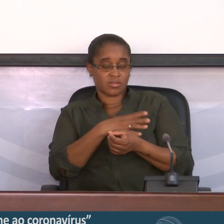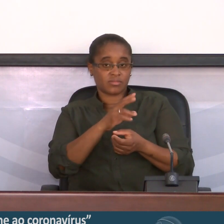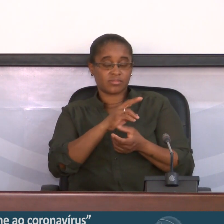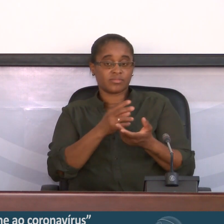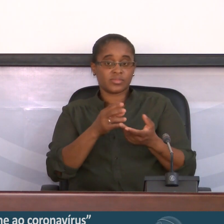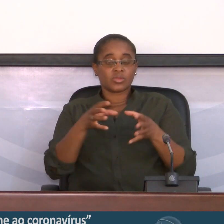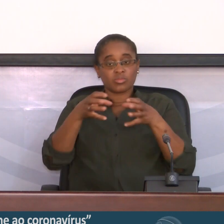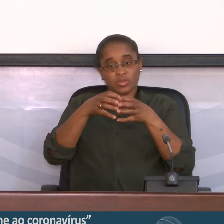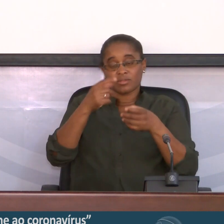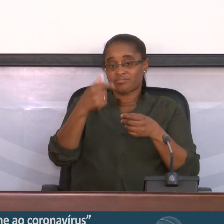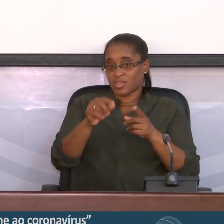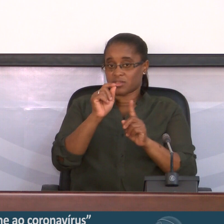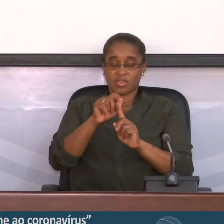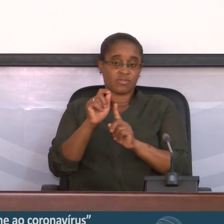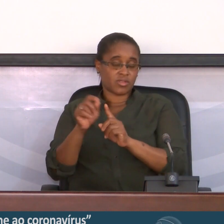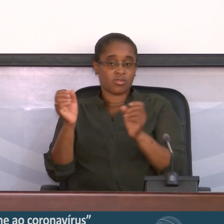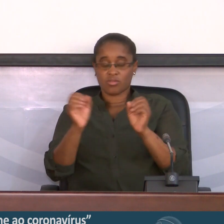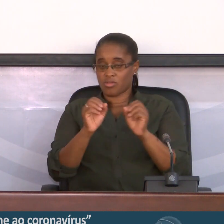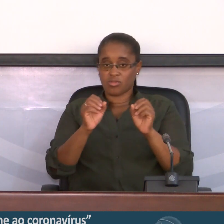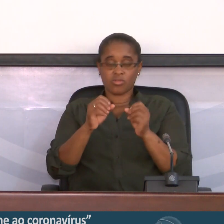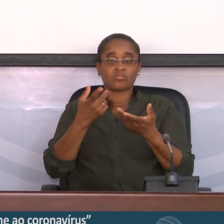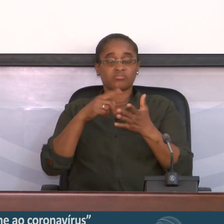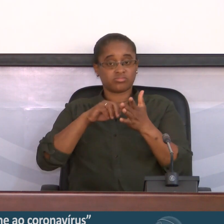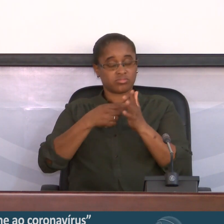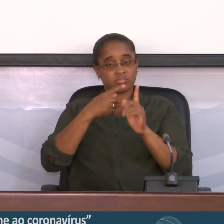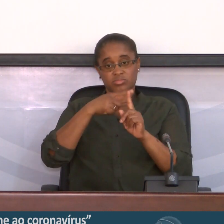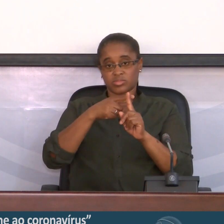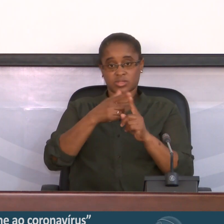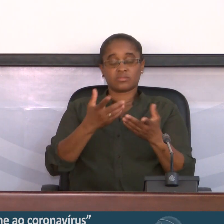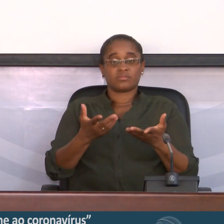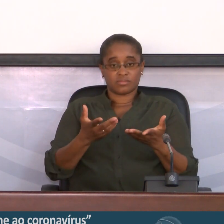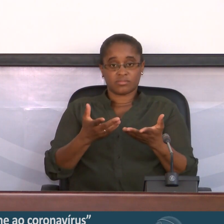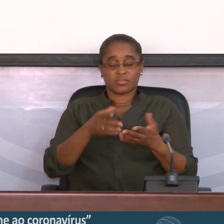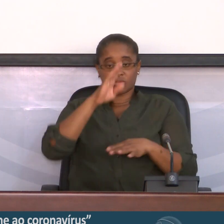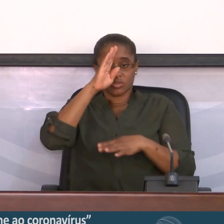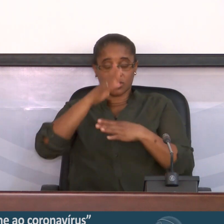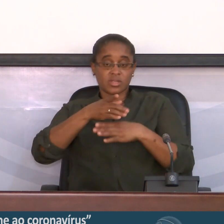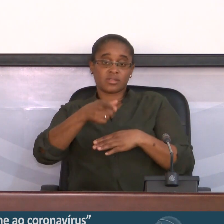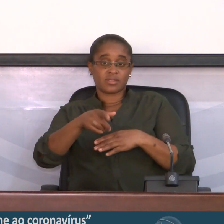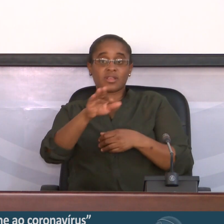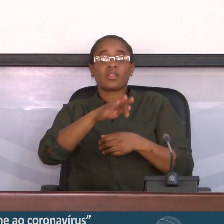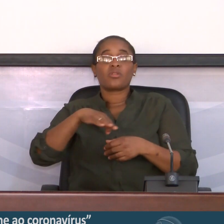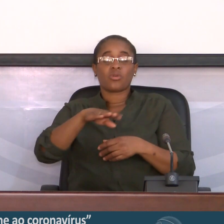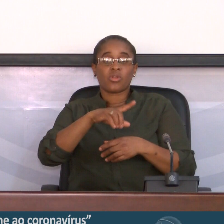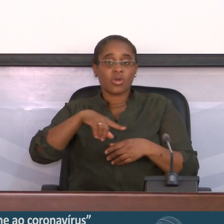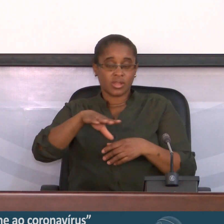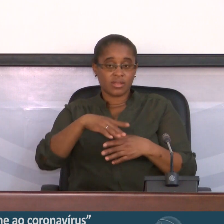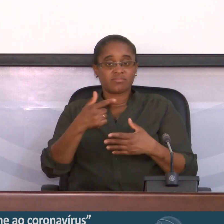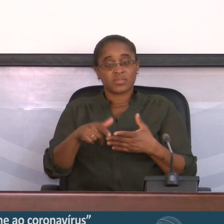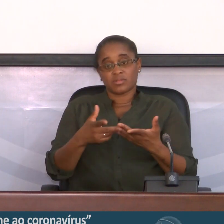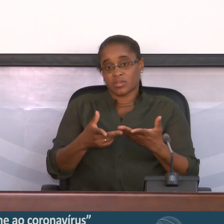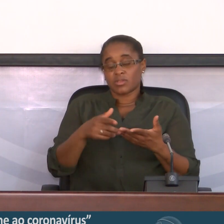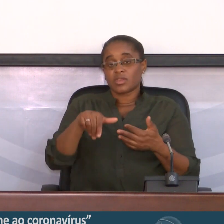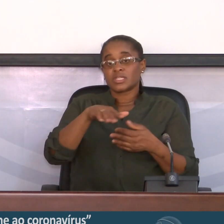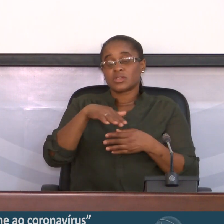de casos a decorrer nessa localidade, portanto, nós não podemos importar o